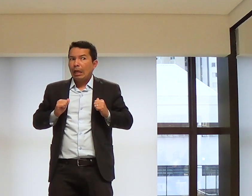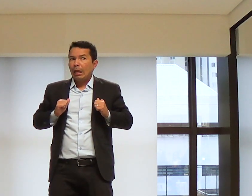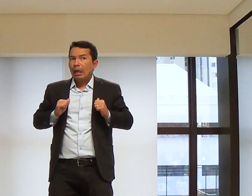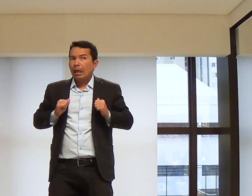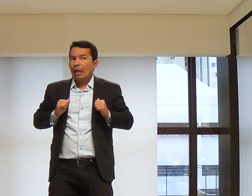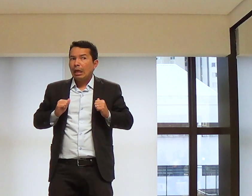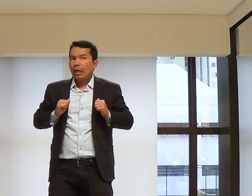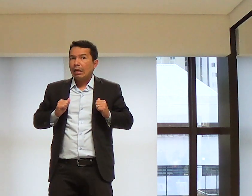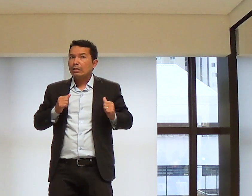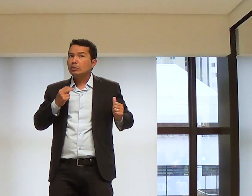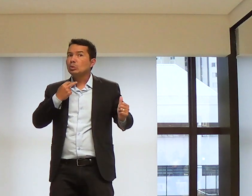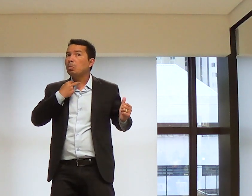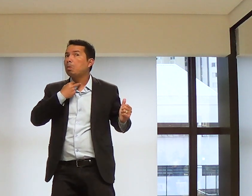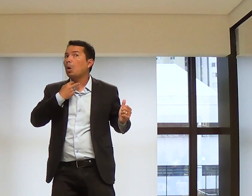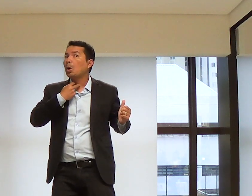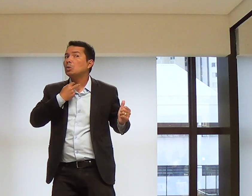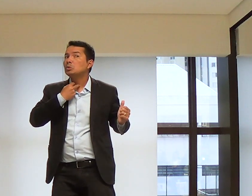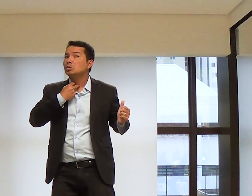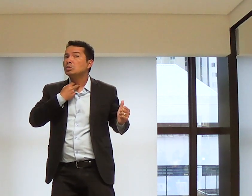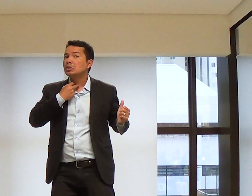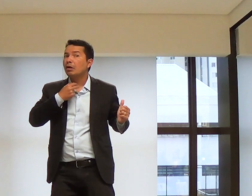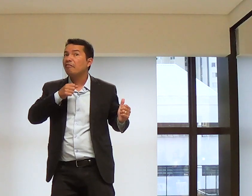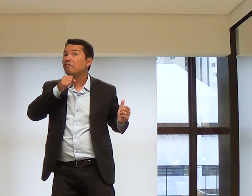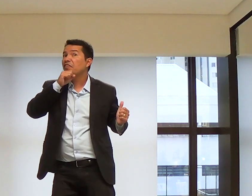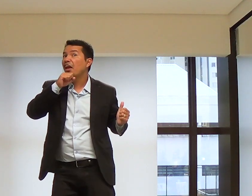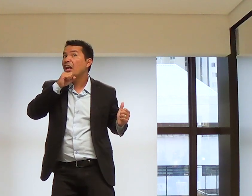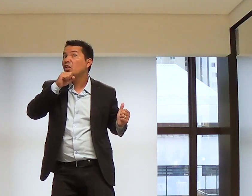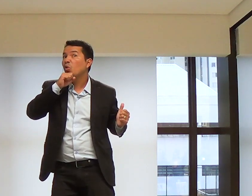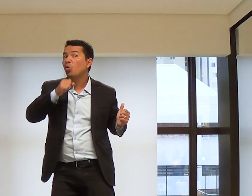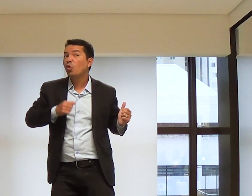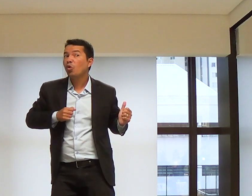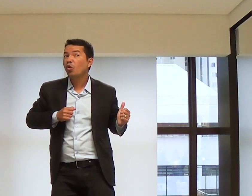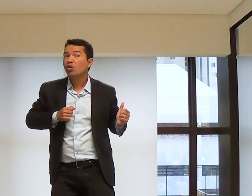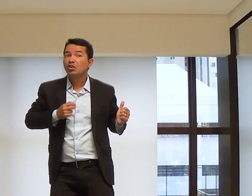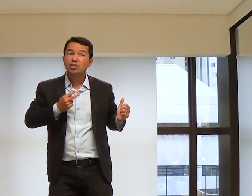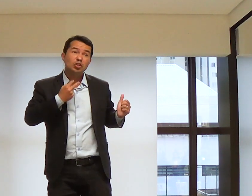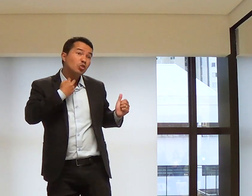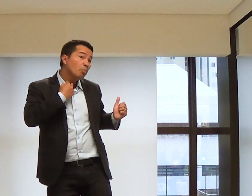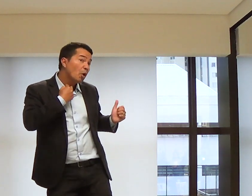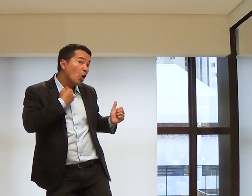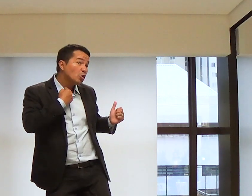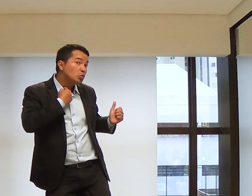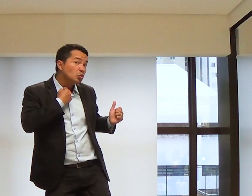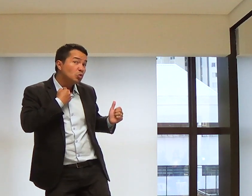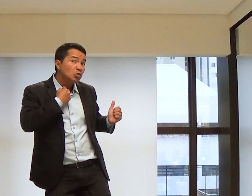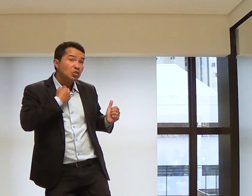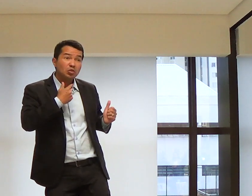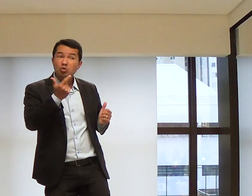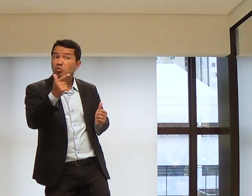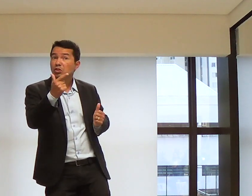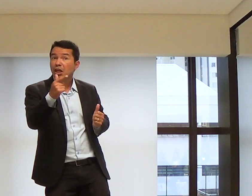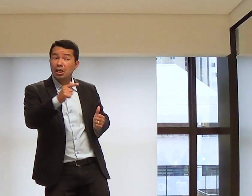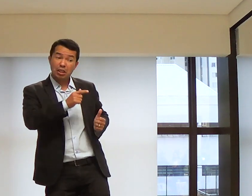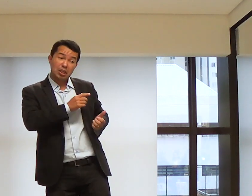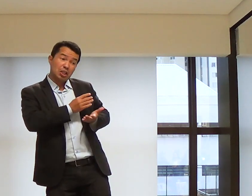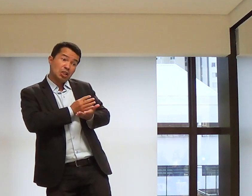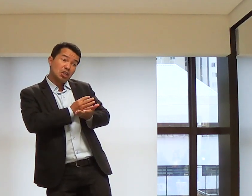talvez você ainda está acomodado. Dizendo, desculpa, não tenho condições. Ainda sou, já sou velho.